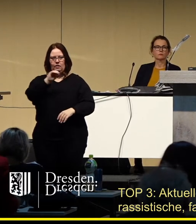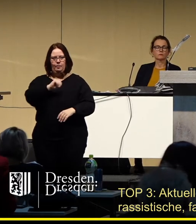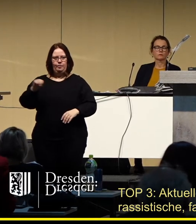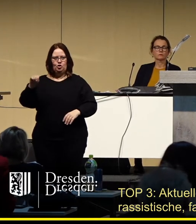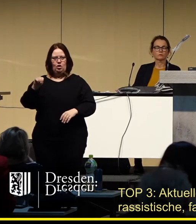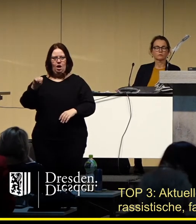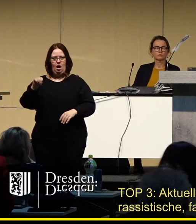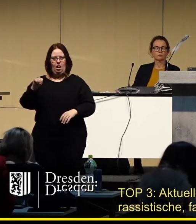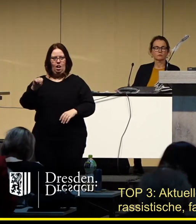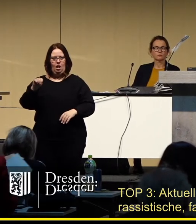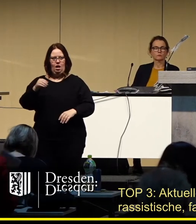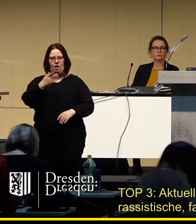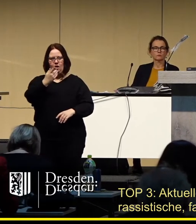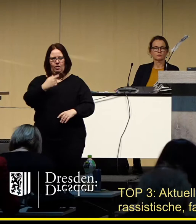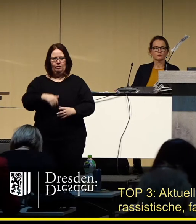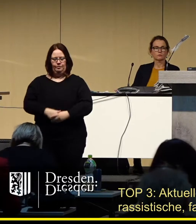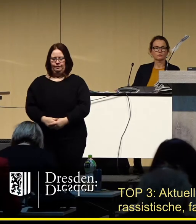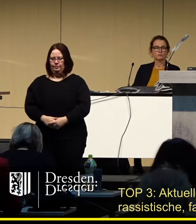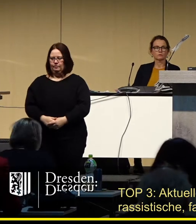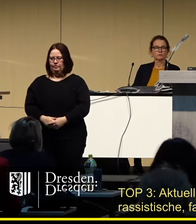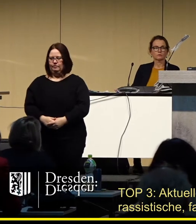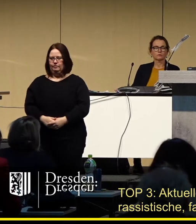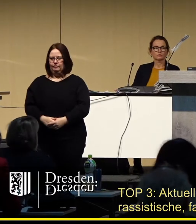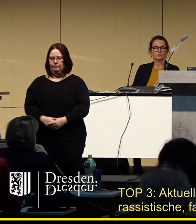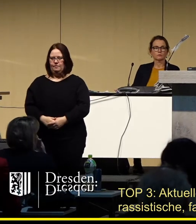Tobaschewski. Bitteschön.